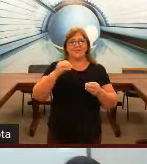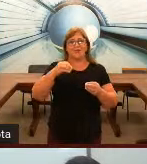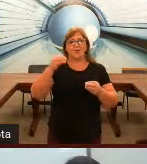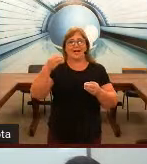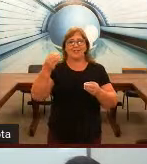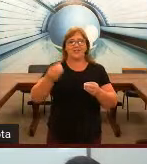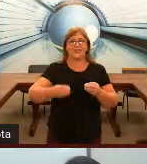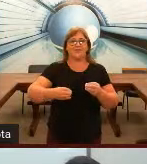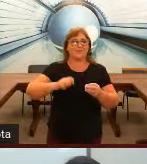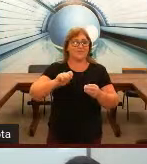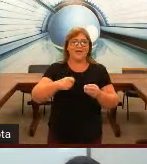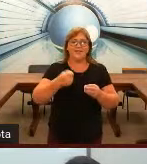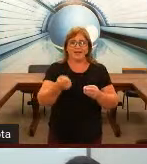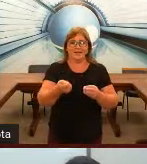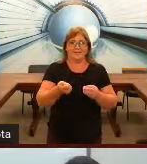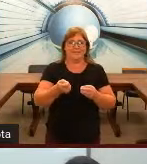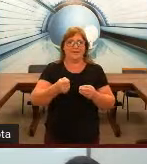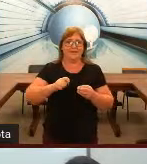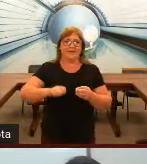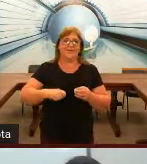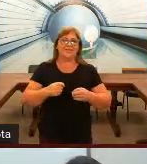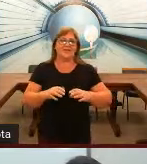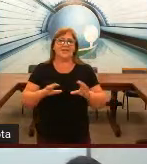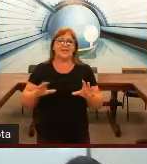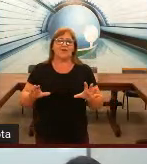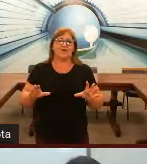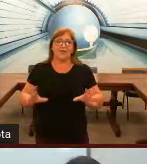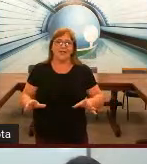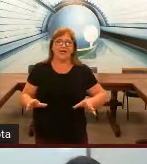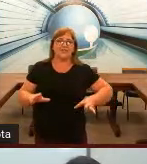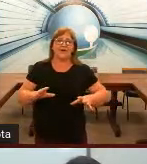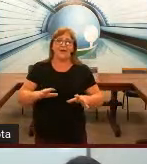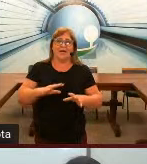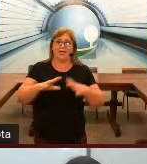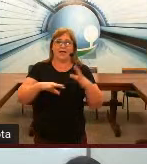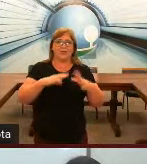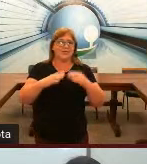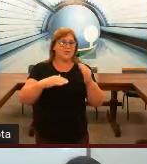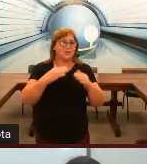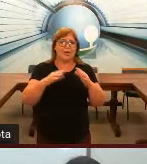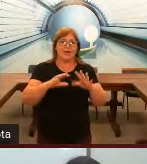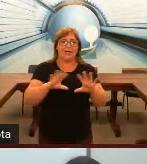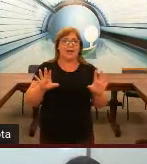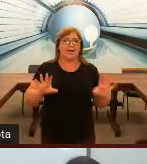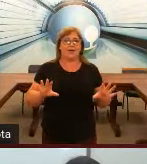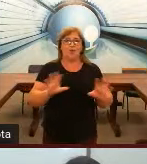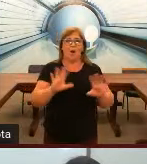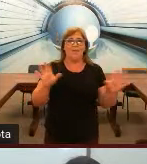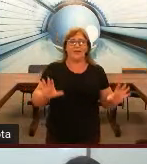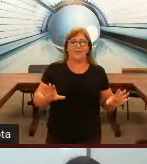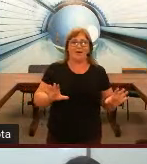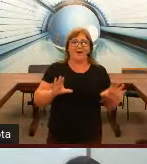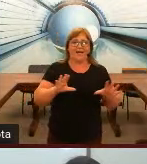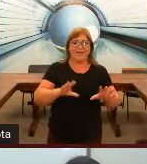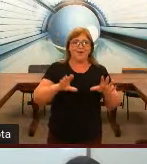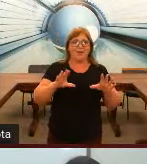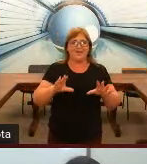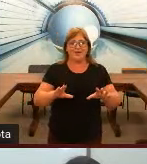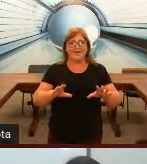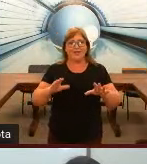ter dificuldade de... Não vai ser. Não vai ser. Vai ser sinal diferente. É igual uma língua. A Libra é uma língua e